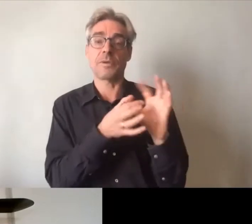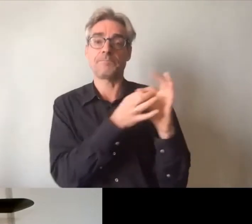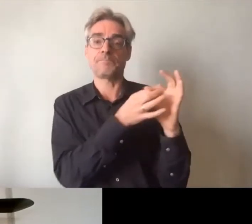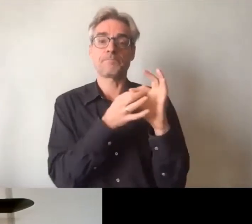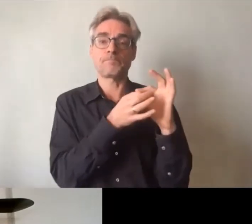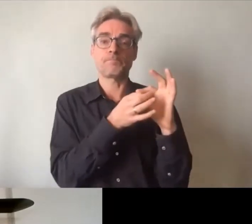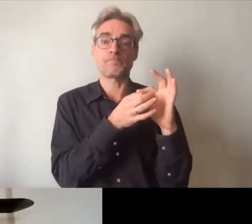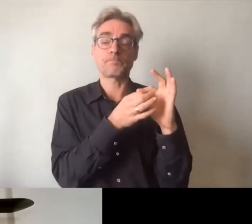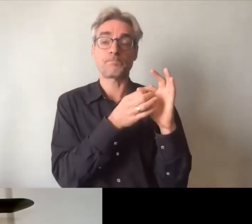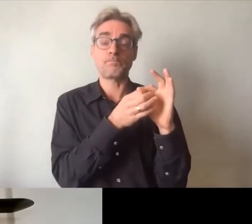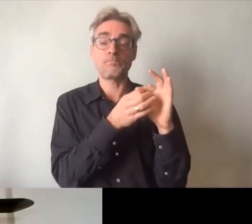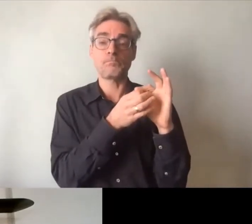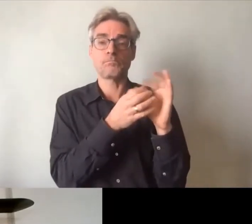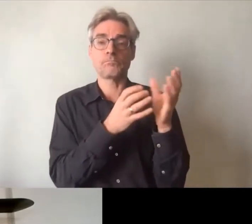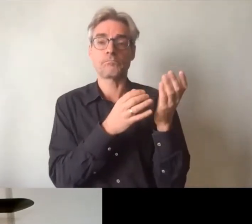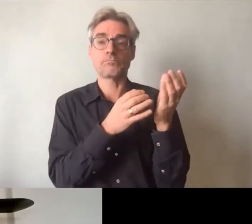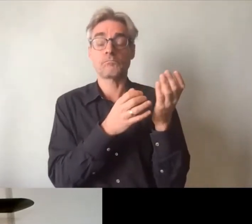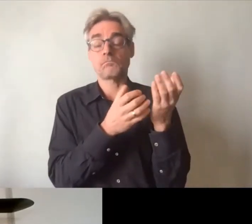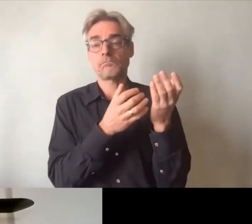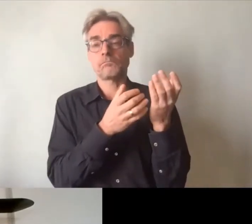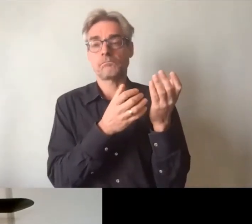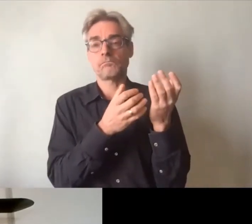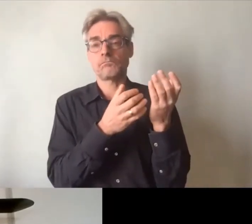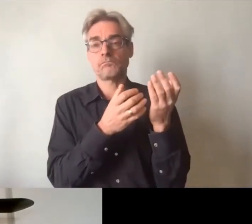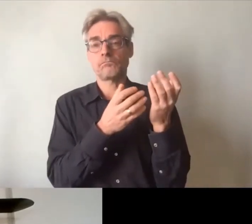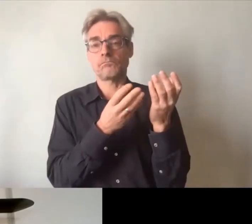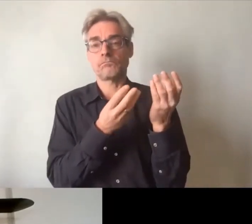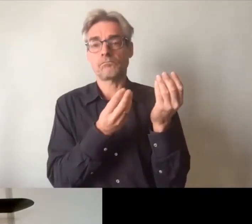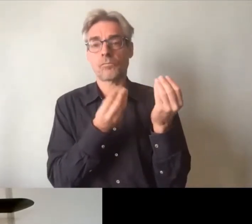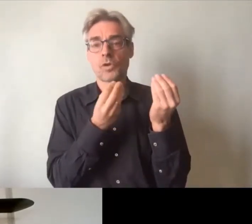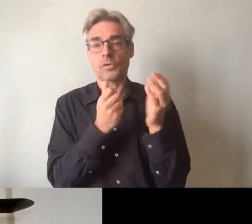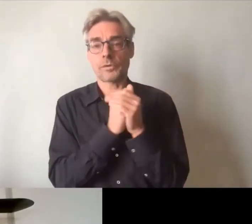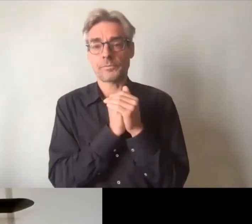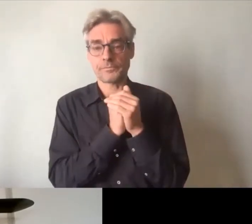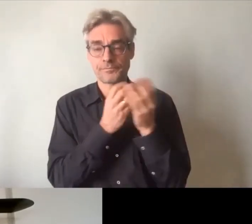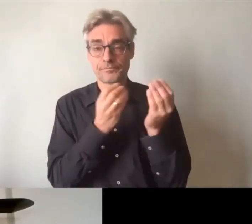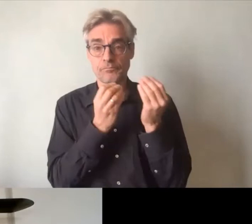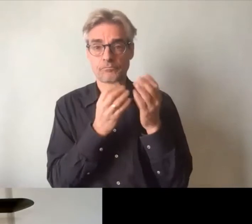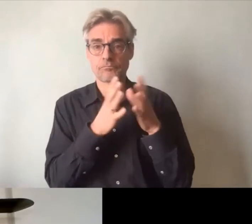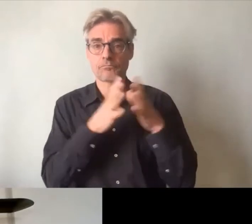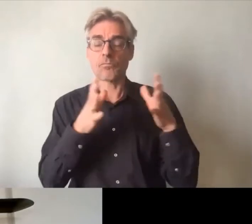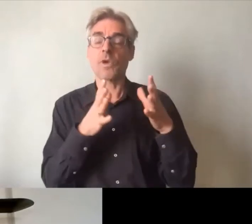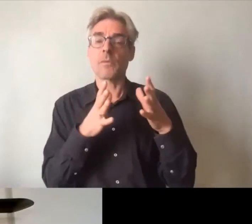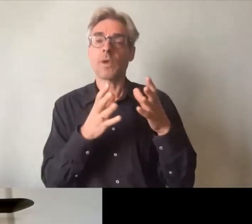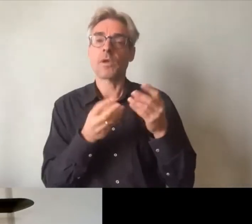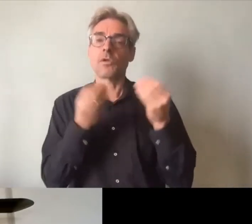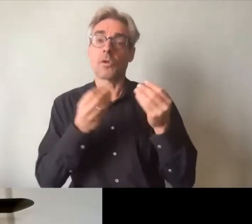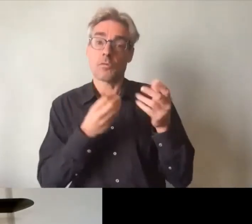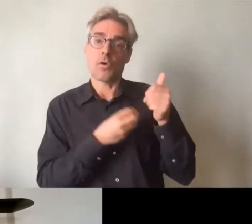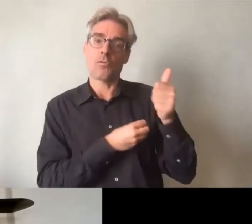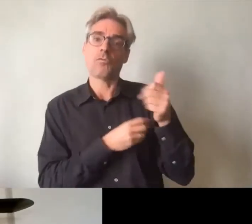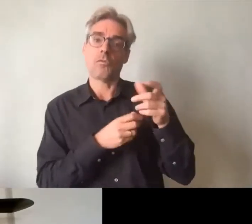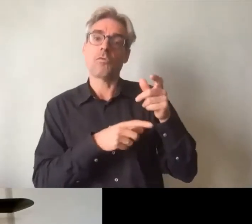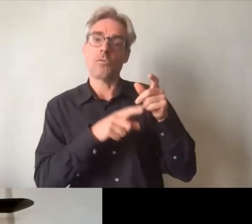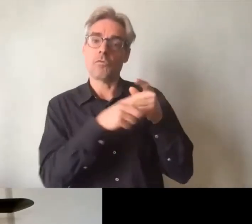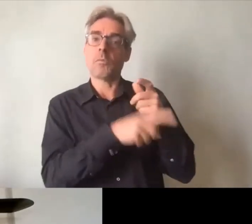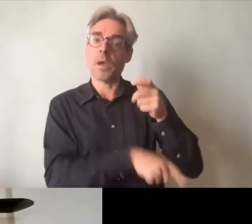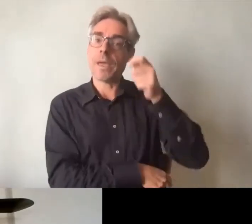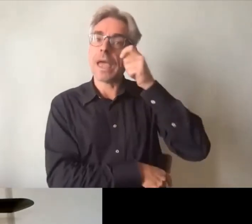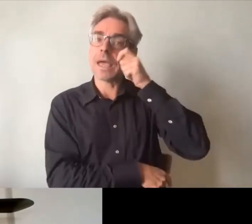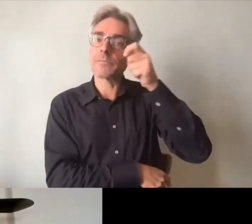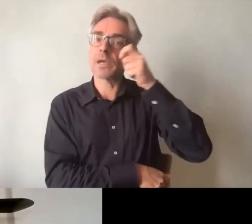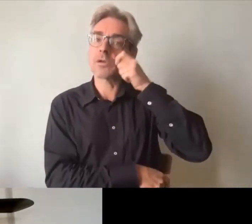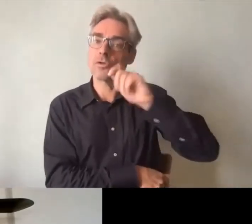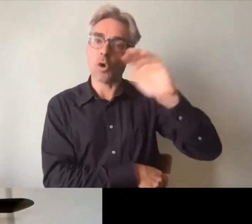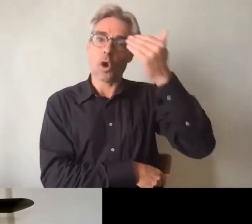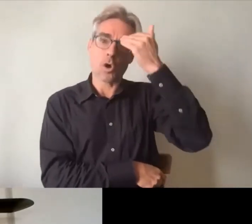complète par une une une très grande connaissance une expertise en fait du secteur du